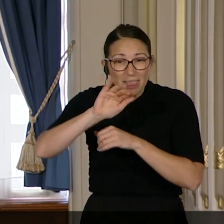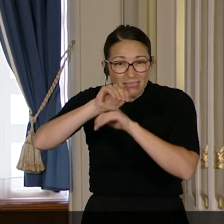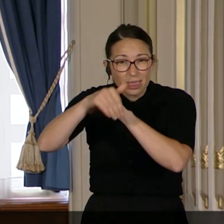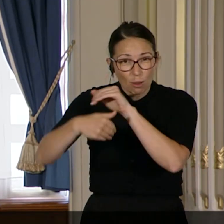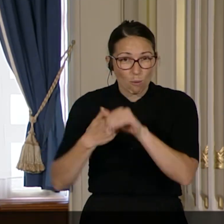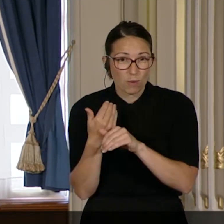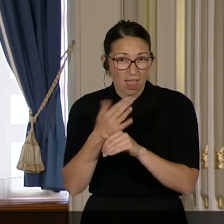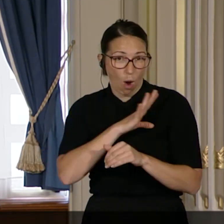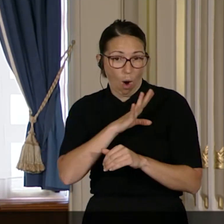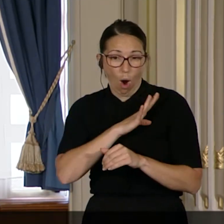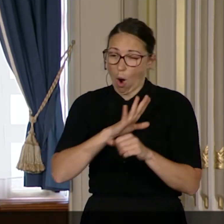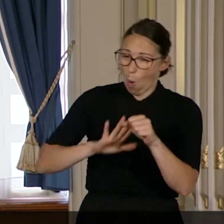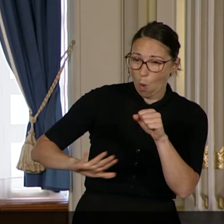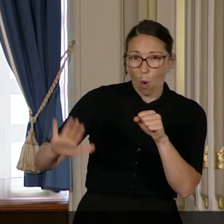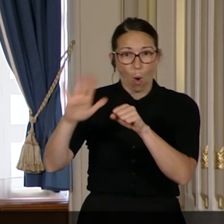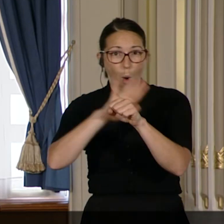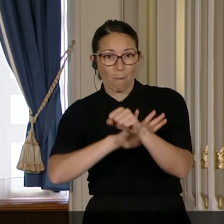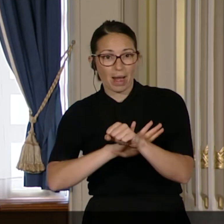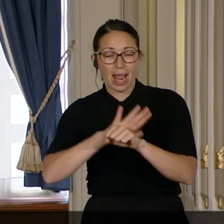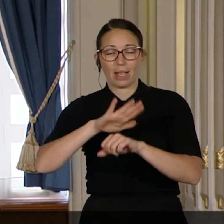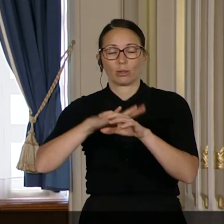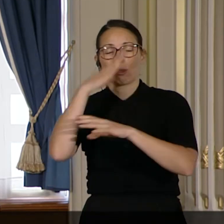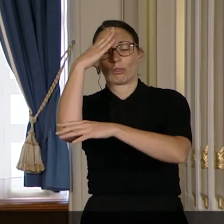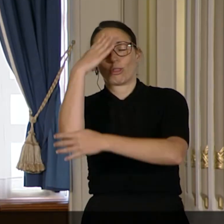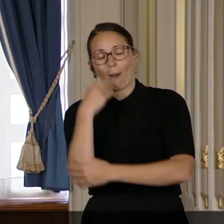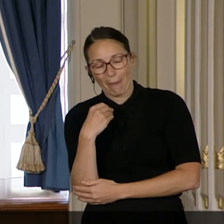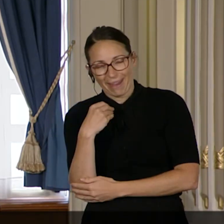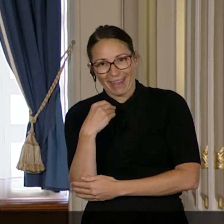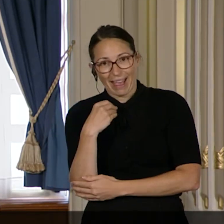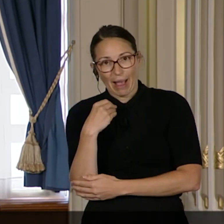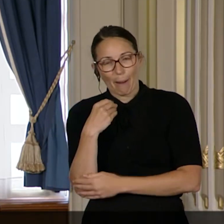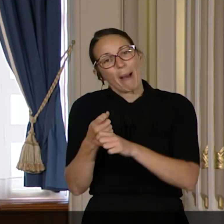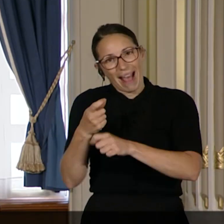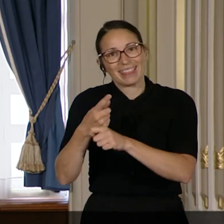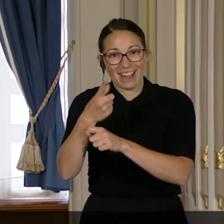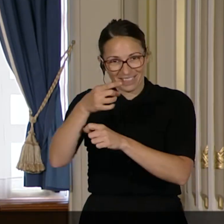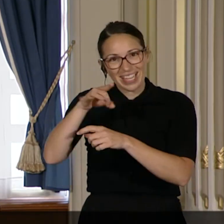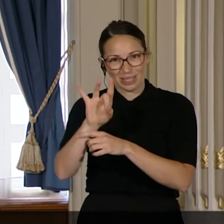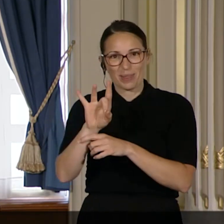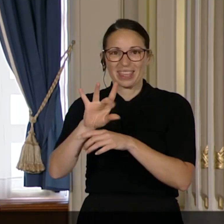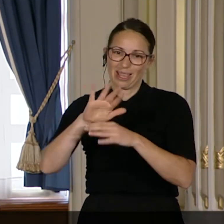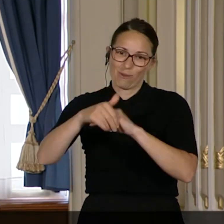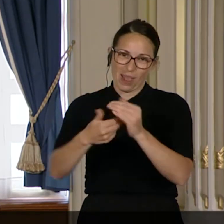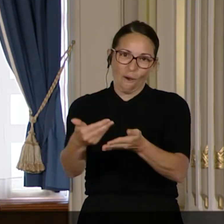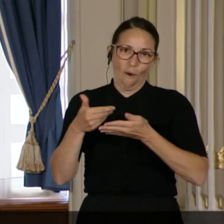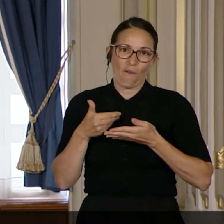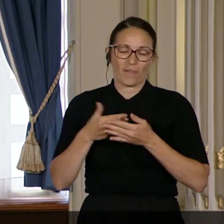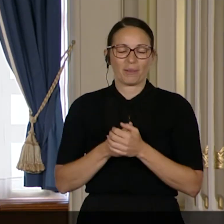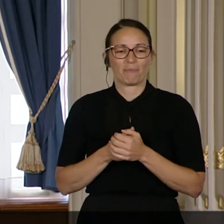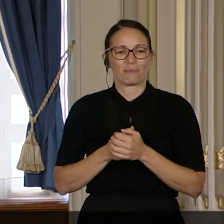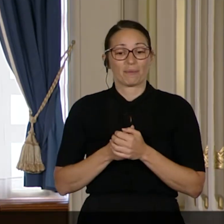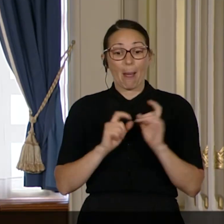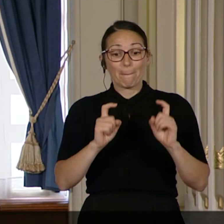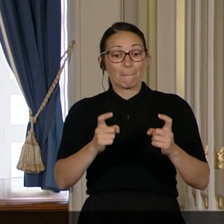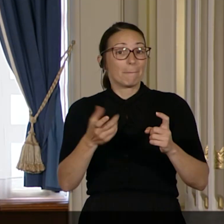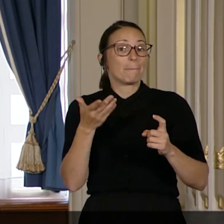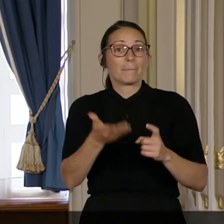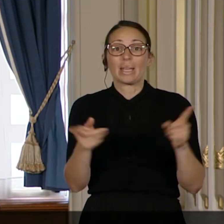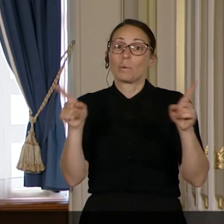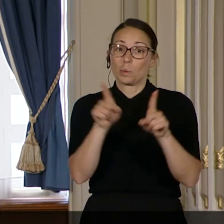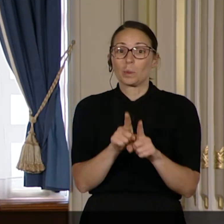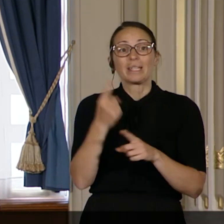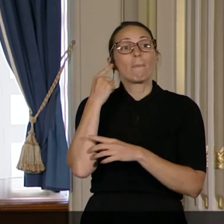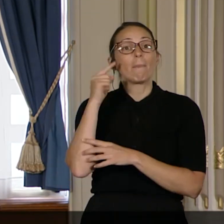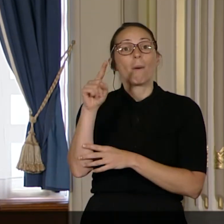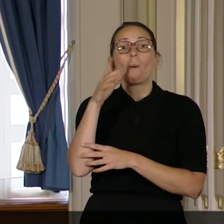complètes de sommeil par année. Ce prix est aussi bien, évidemment,